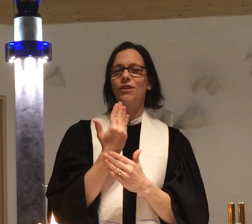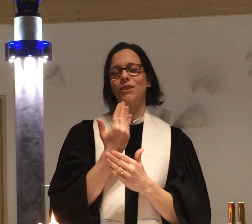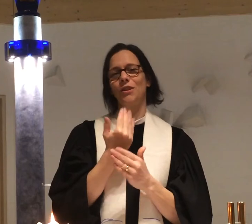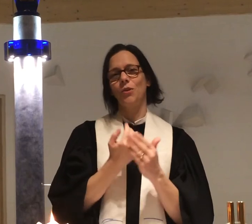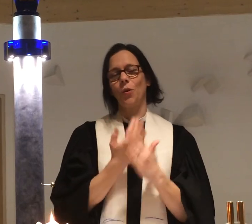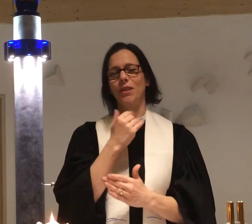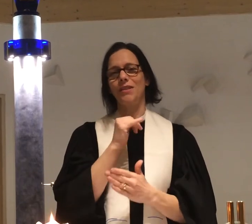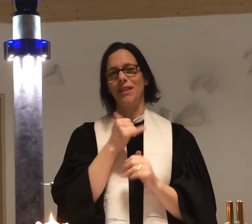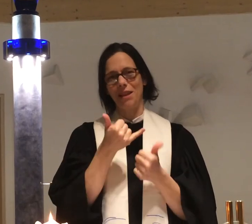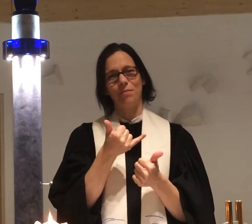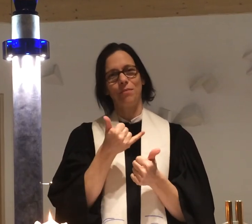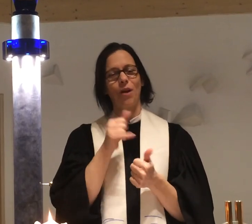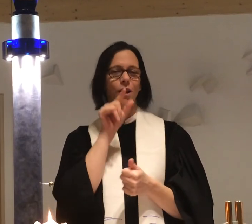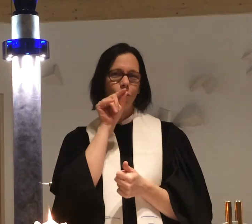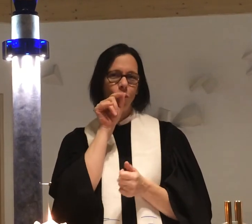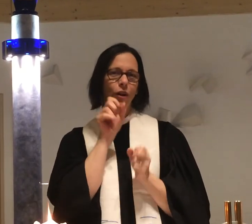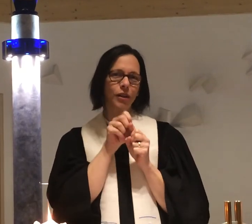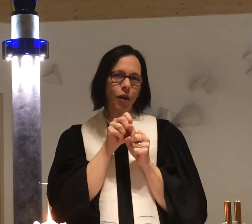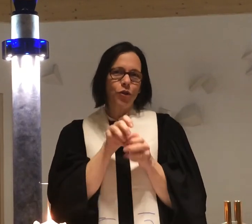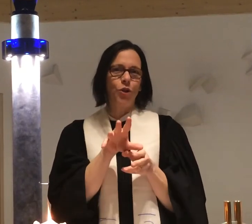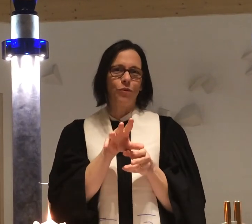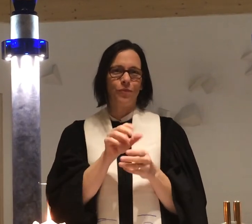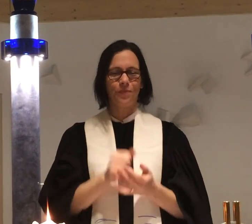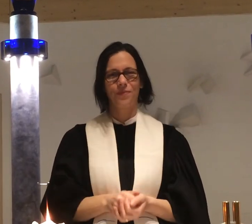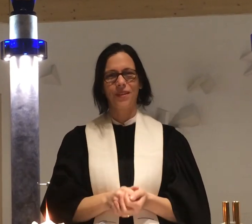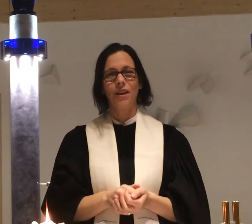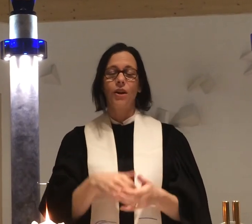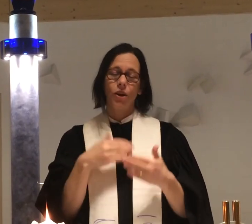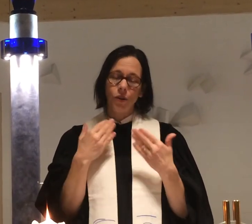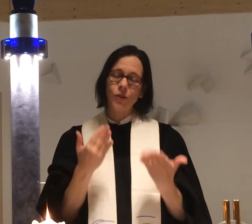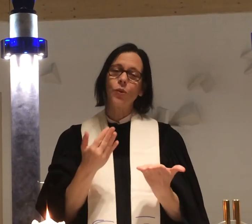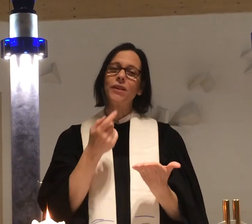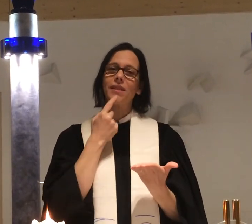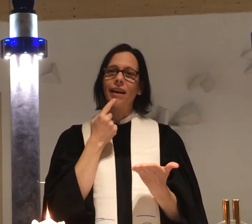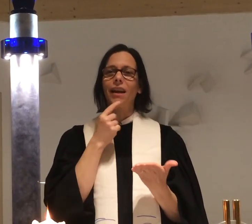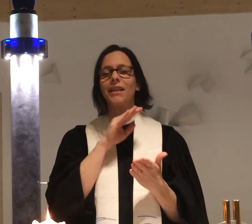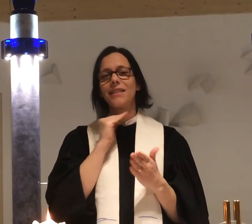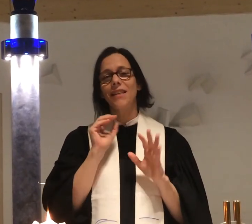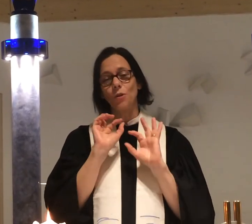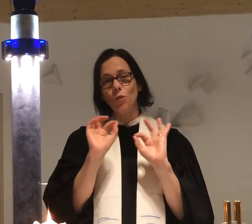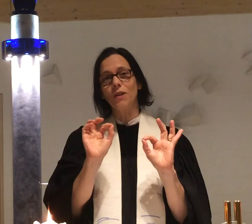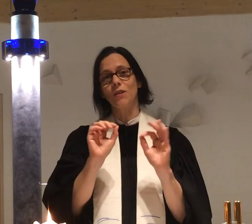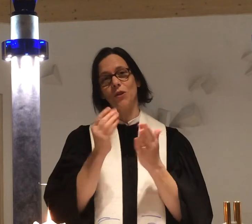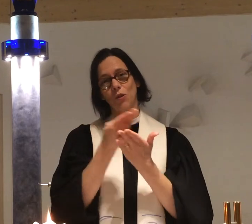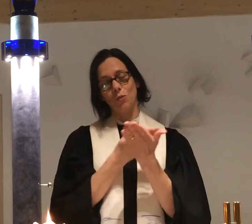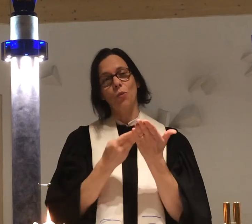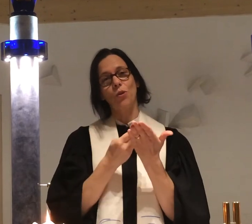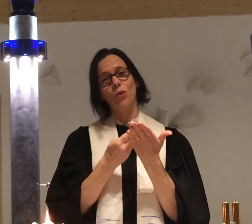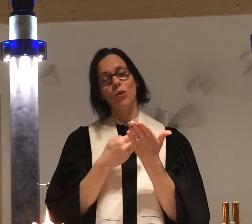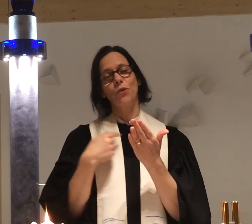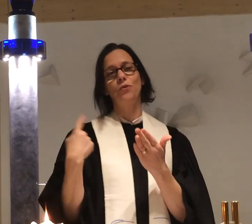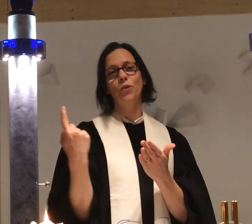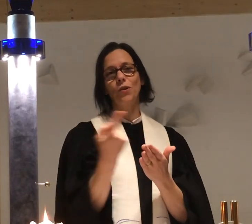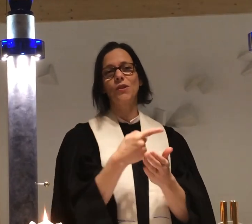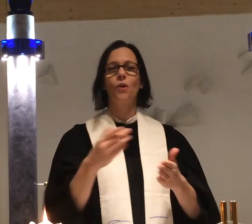neues Leben. Ein Küken darf schlüpfen. Und so ist Ei ein sehr gutes Symbol für unser